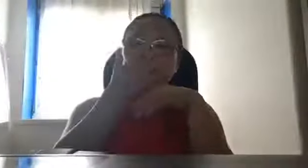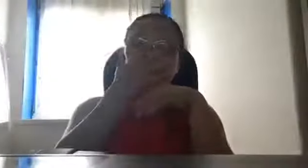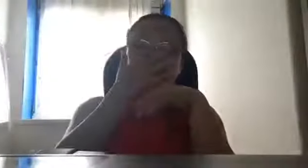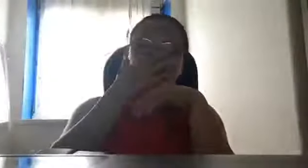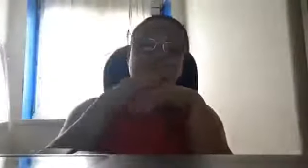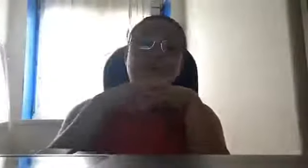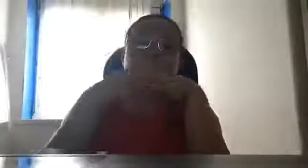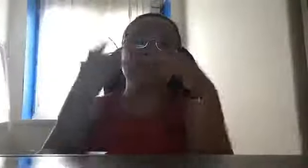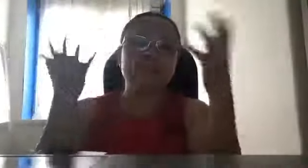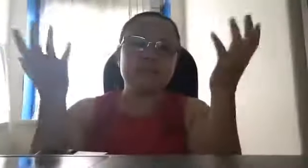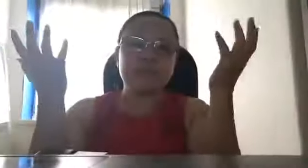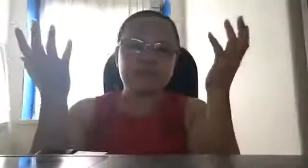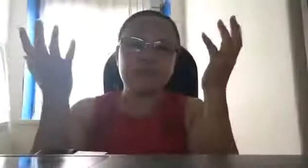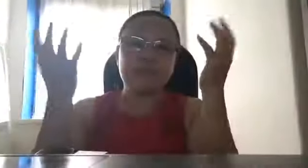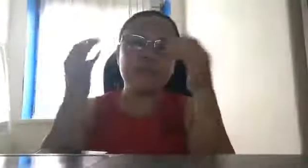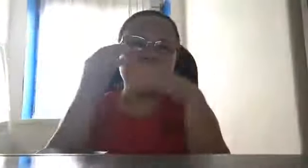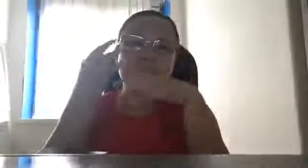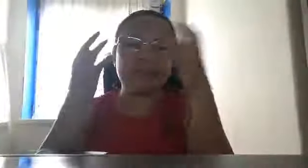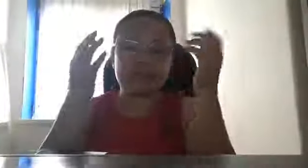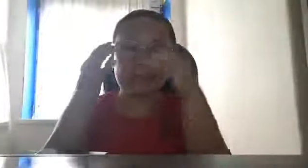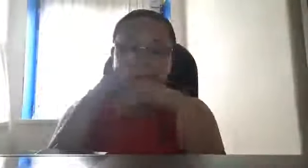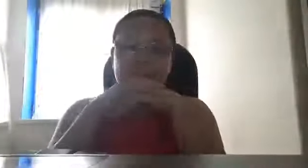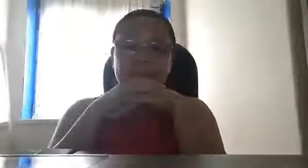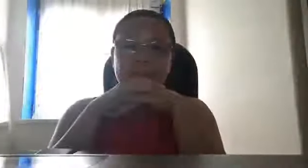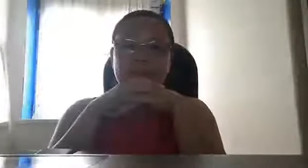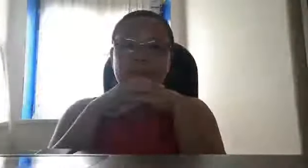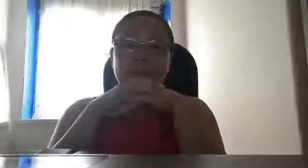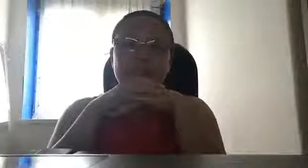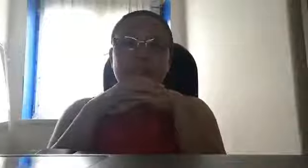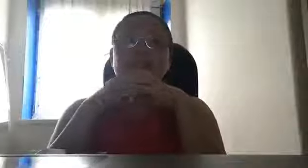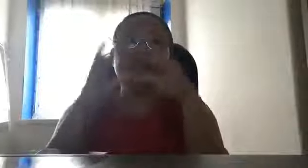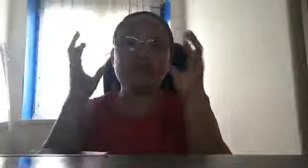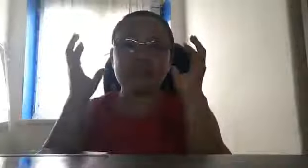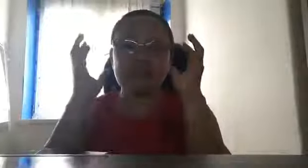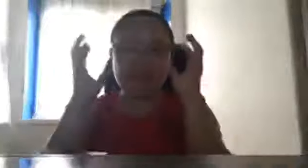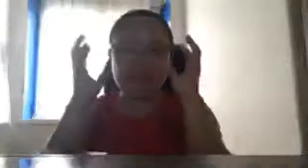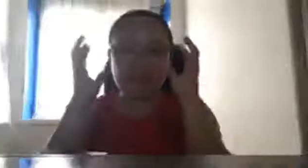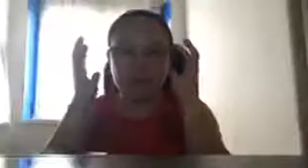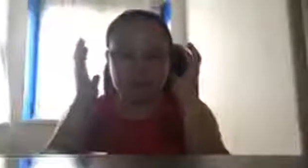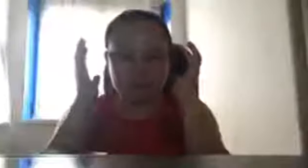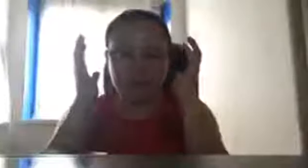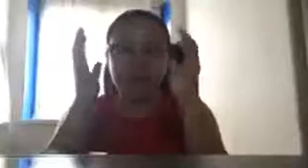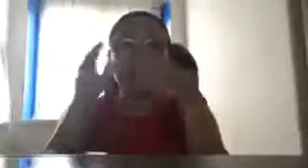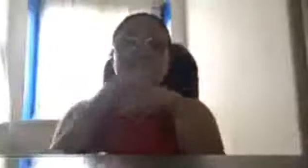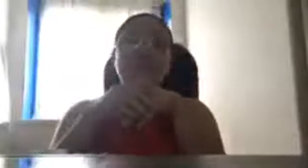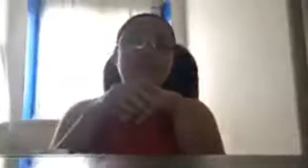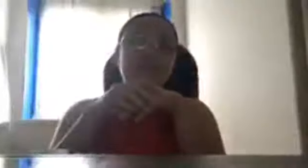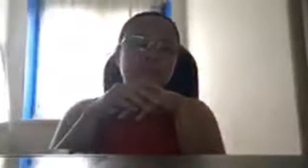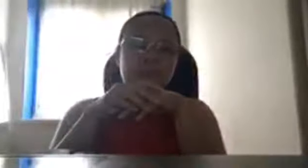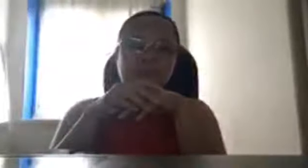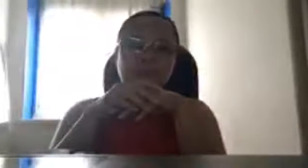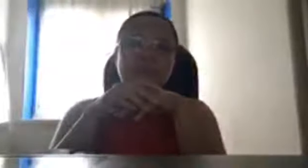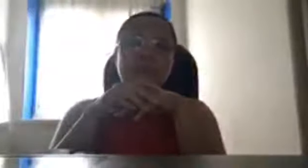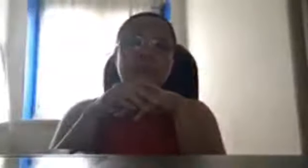saan saan, so, hindi maganda yan. Kaya talaga, yung, kayong mga matatalinong mga bata,